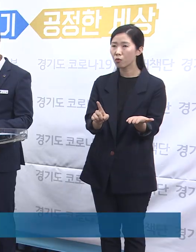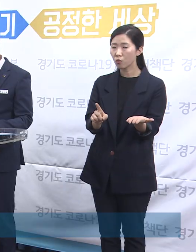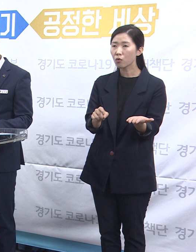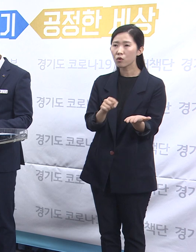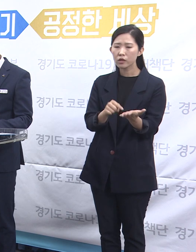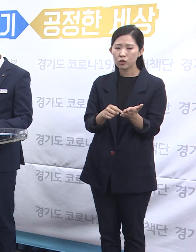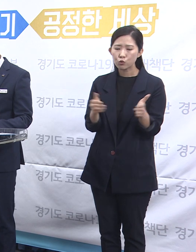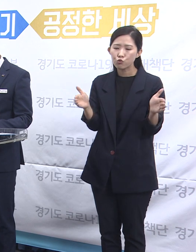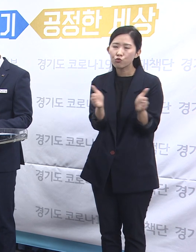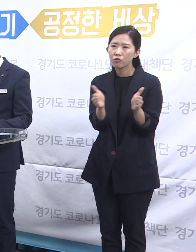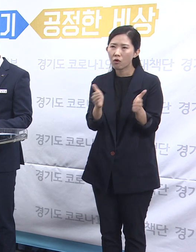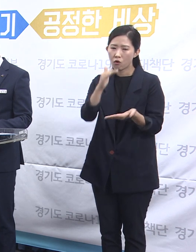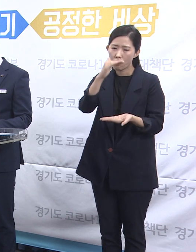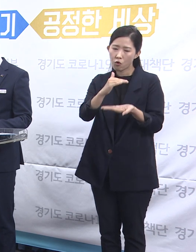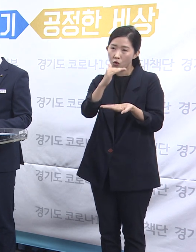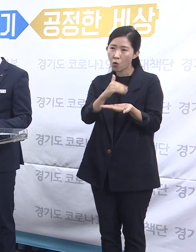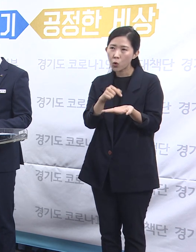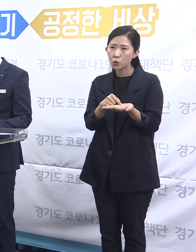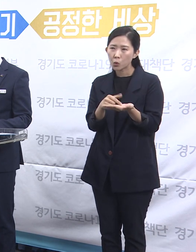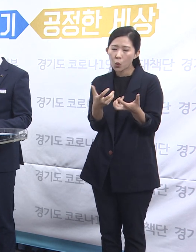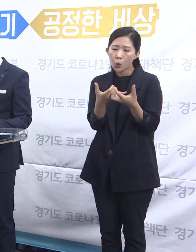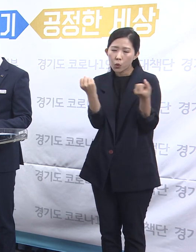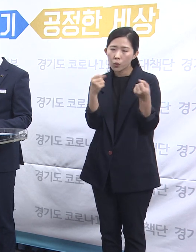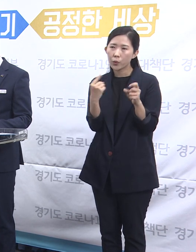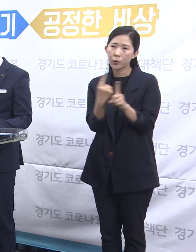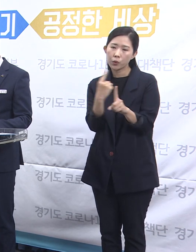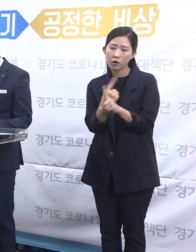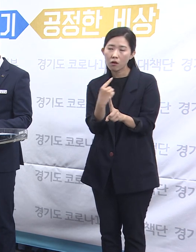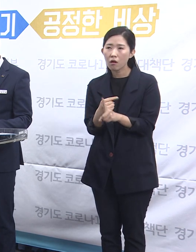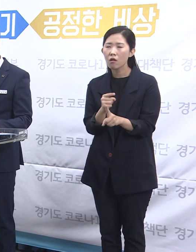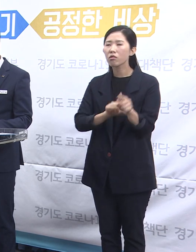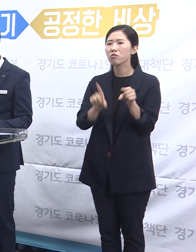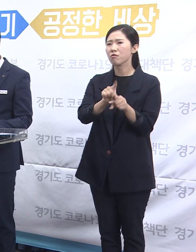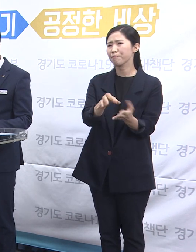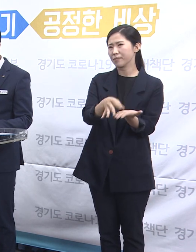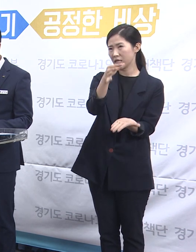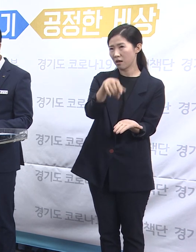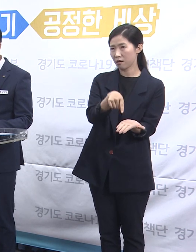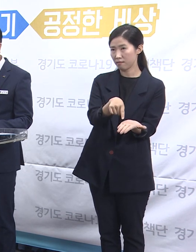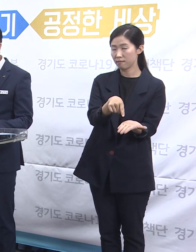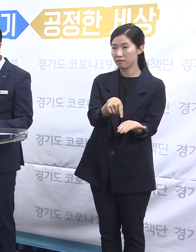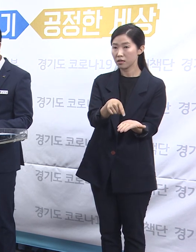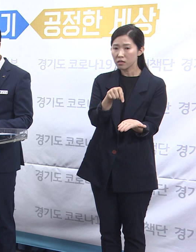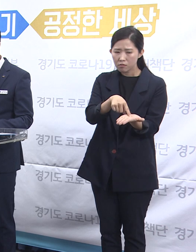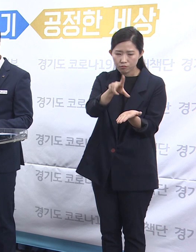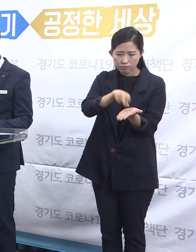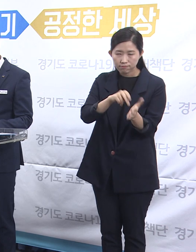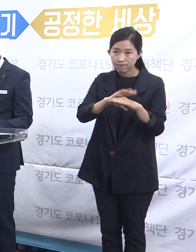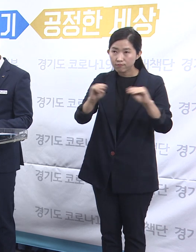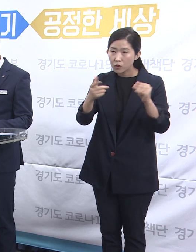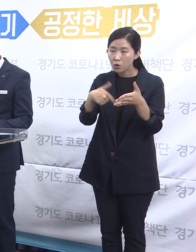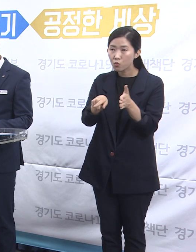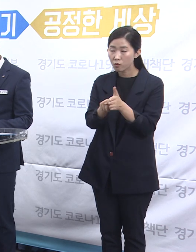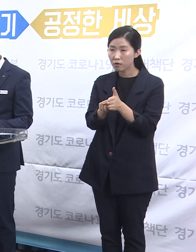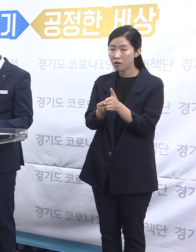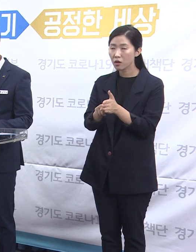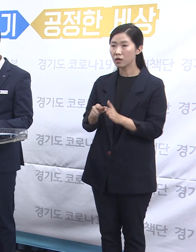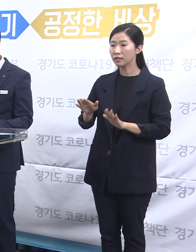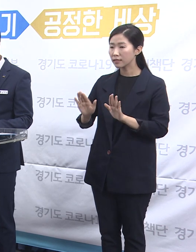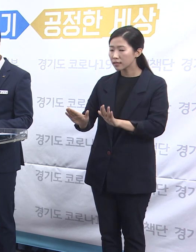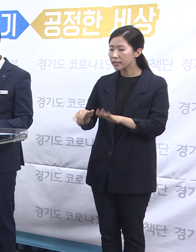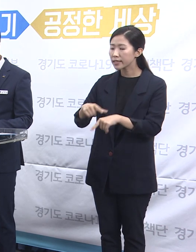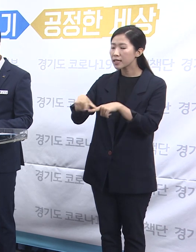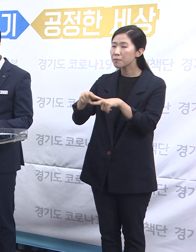이원화하여 비싸게 판매하는 것입니다. 이러한 문제를 해결하기 위해 경기도는 민수시장에서